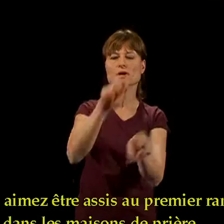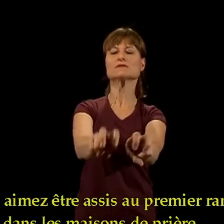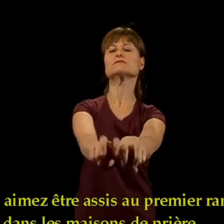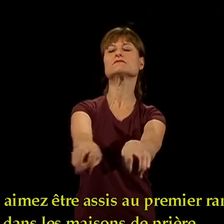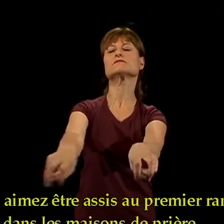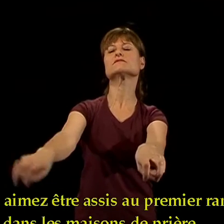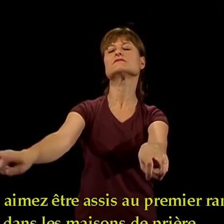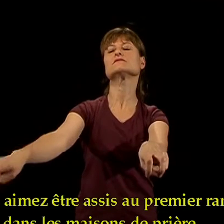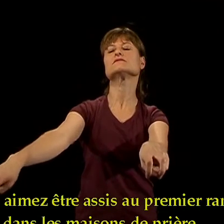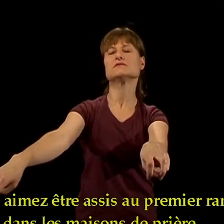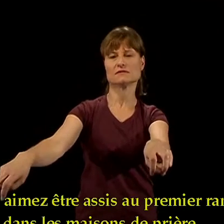les maisons de prière ?